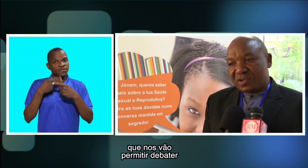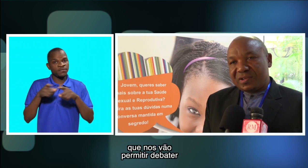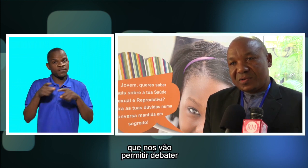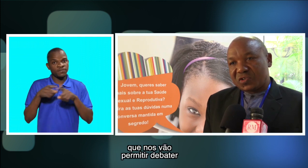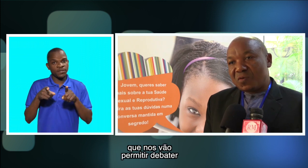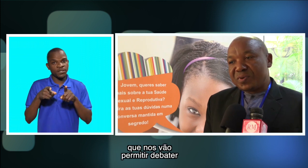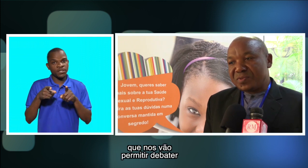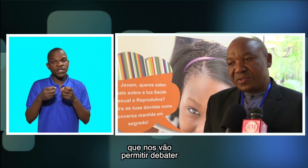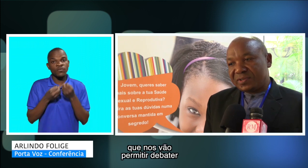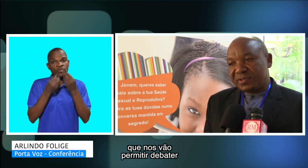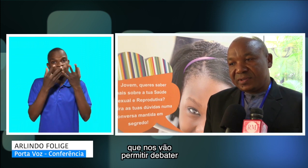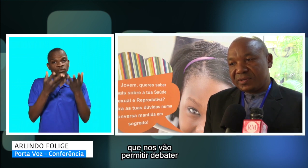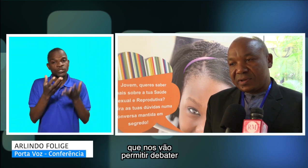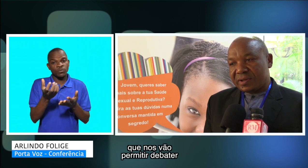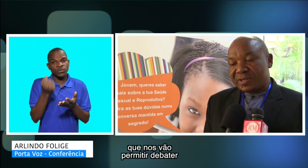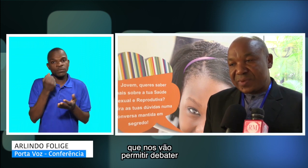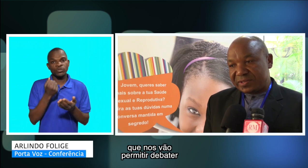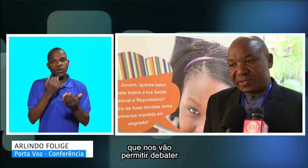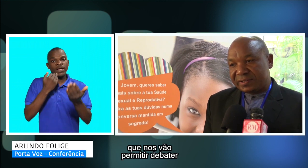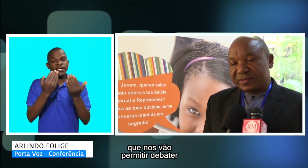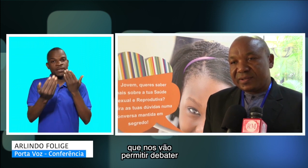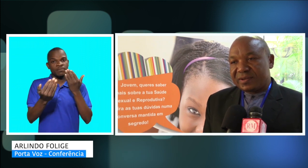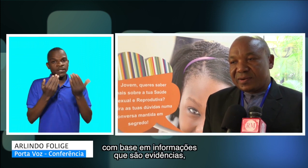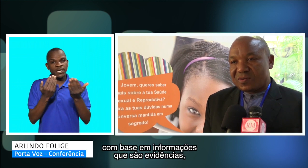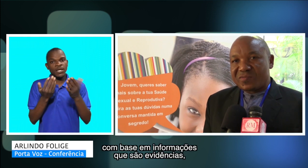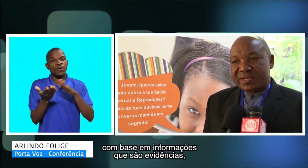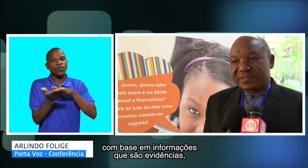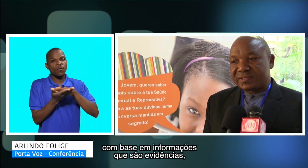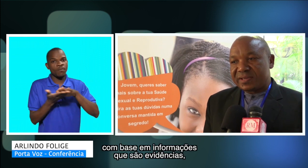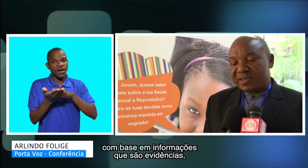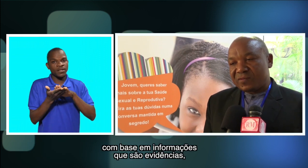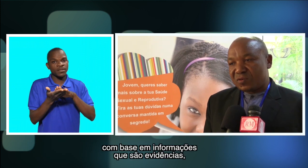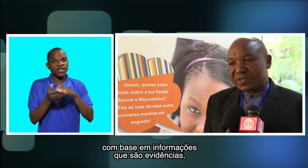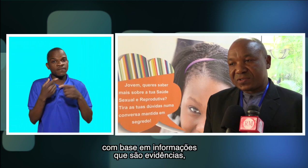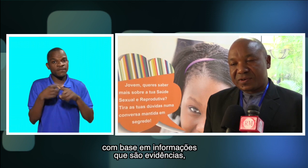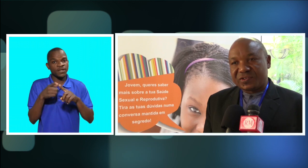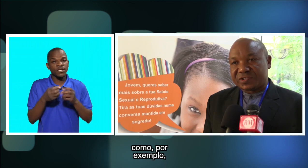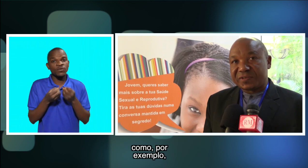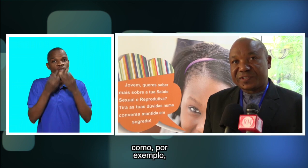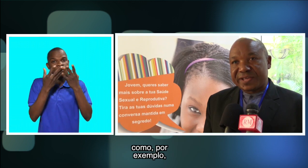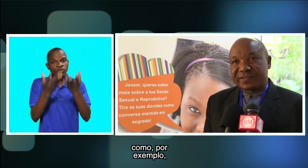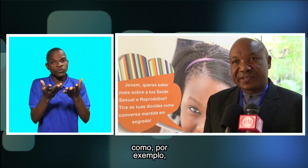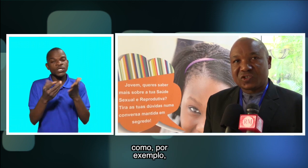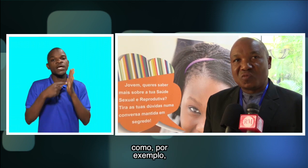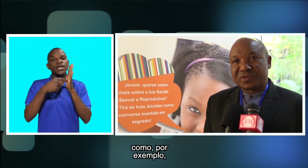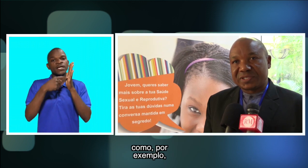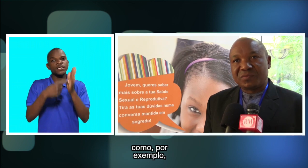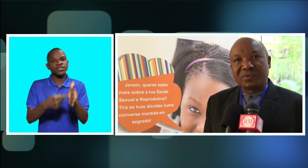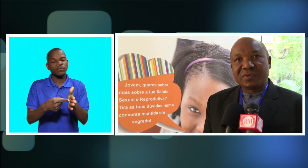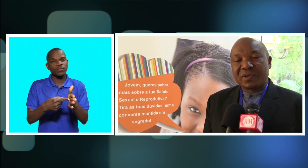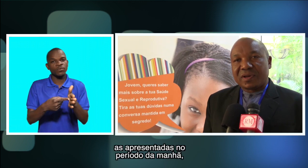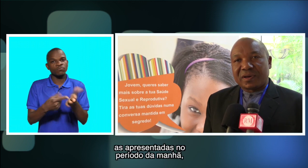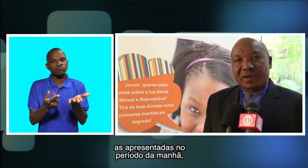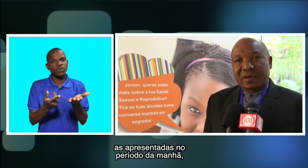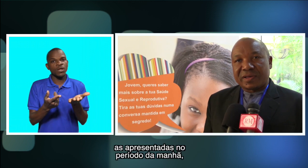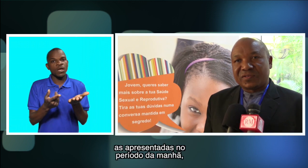Que nos vão permitir Debater Com base em informações Que evidências Como por exemplo As